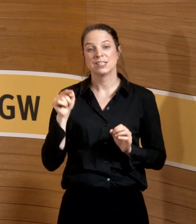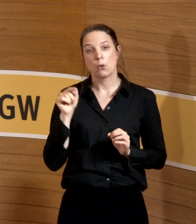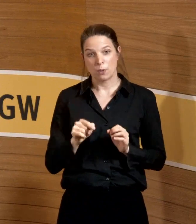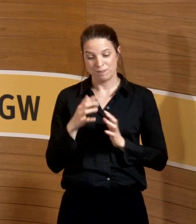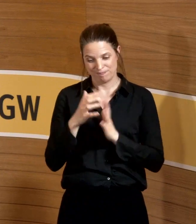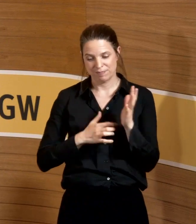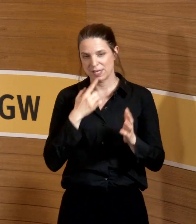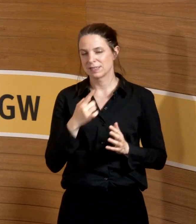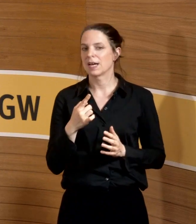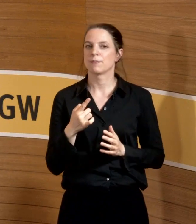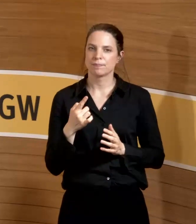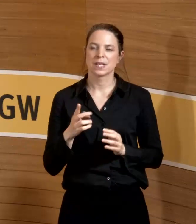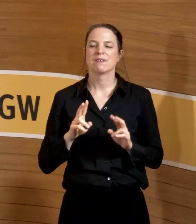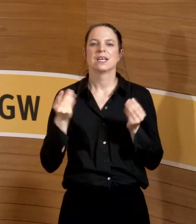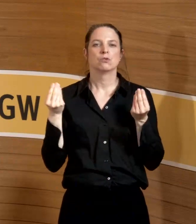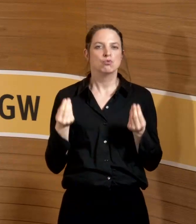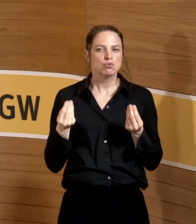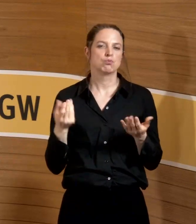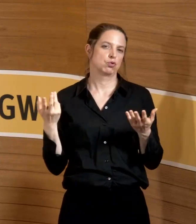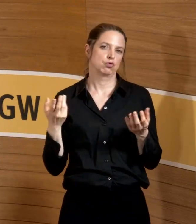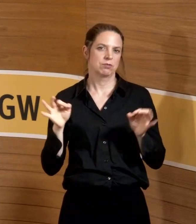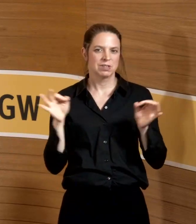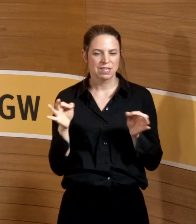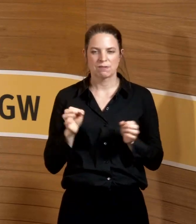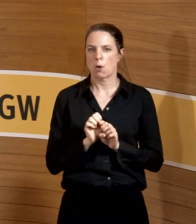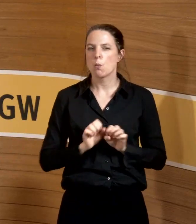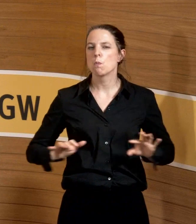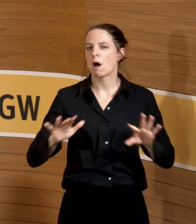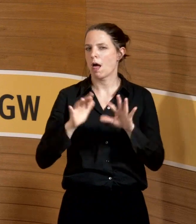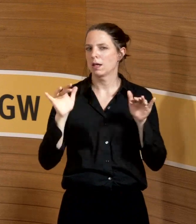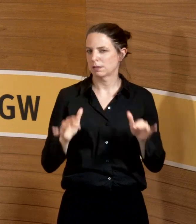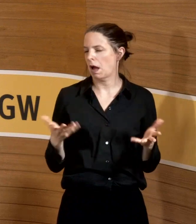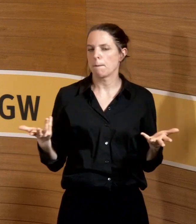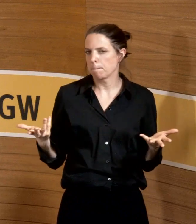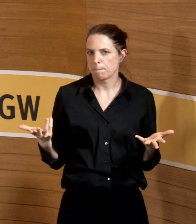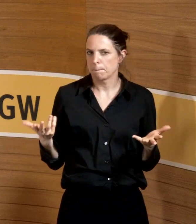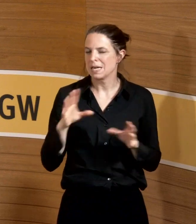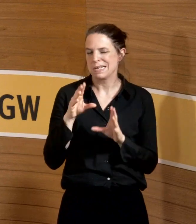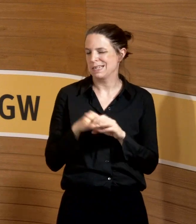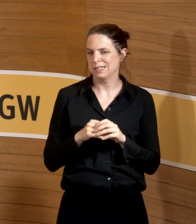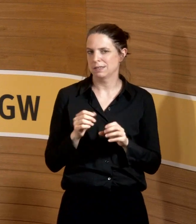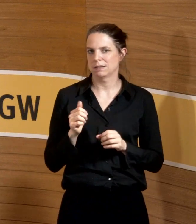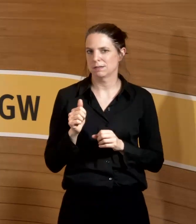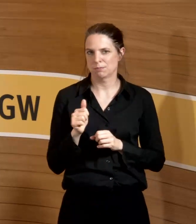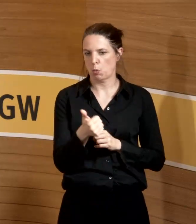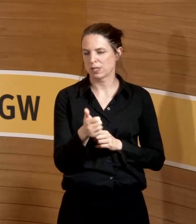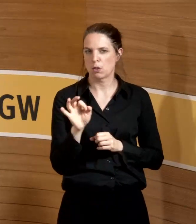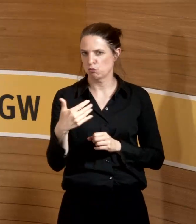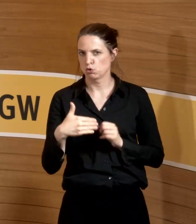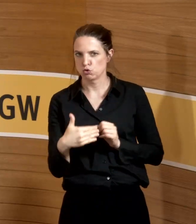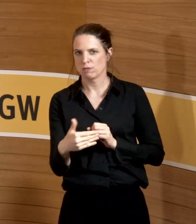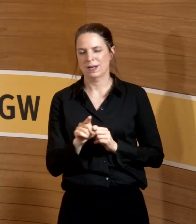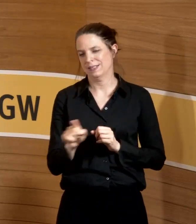allgegenwärtige Gefährdungen sozusagen nicht Teil dieser Gefährdungsbeurteilung sind. Wenn sozusagen